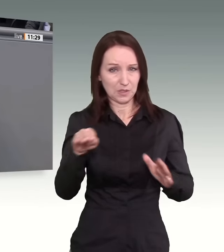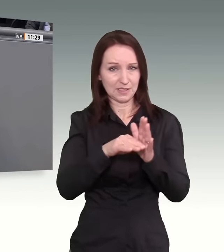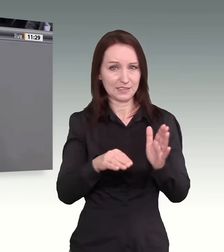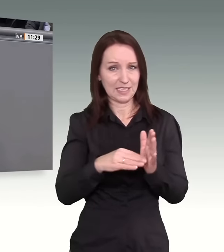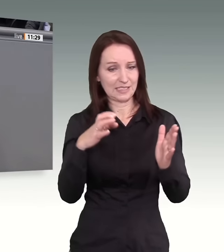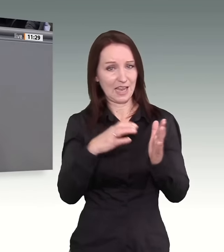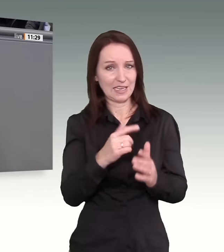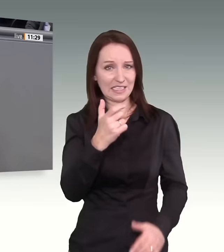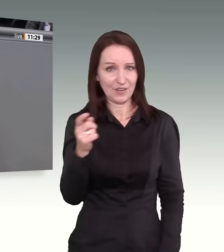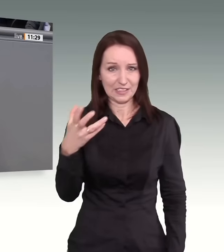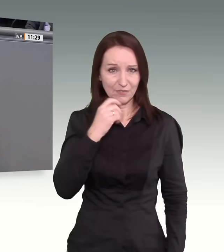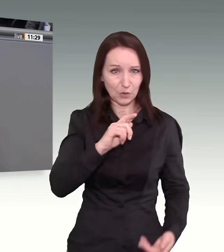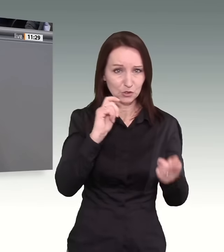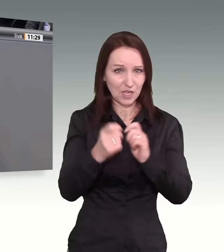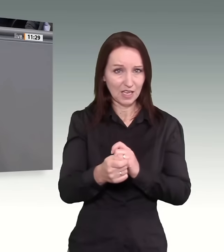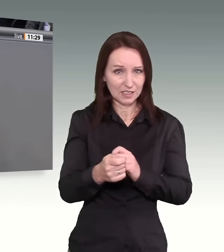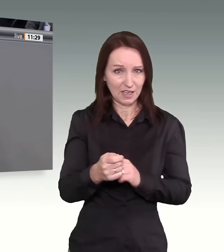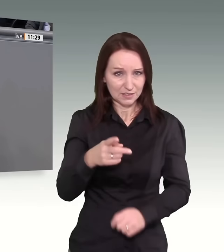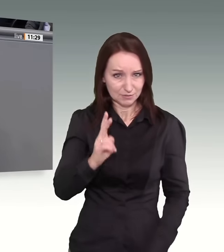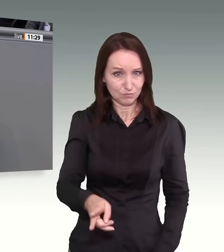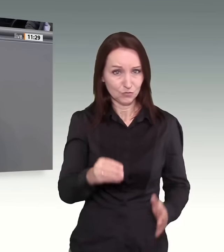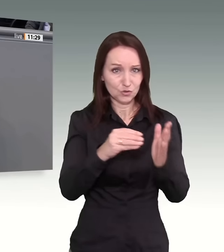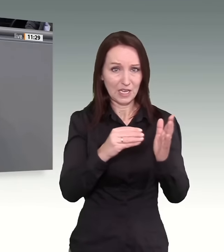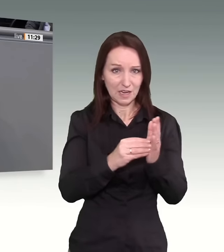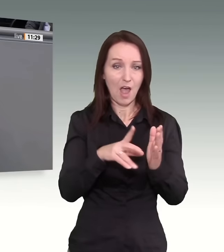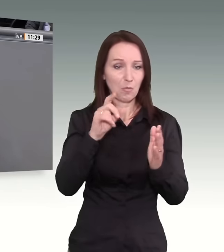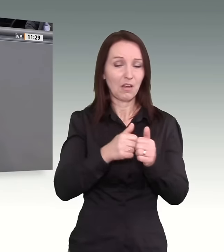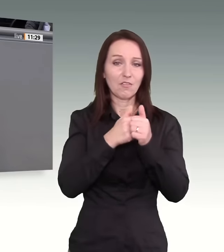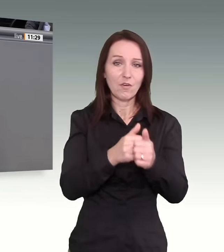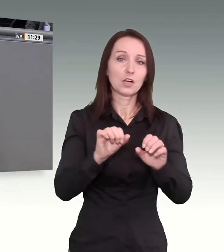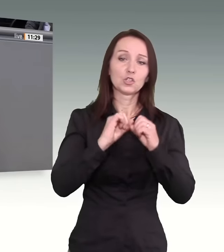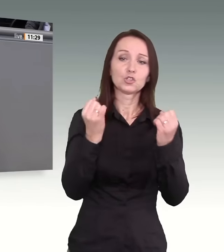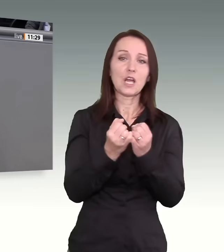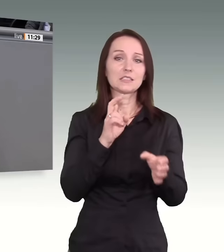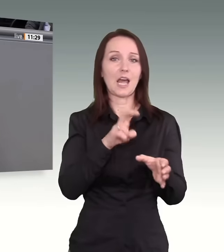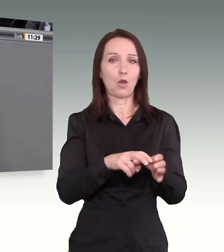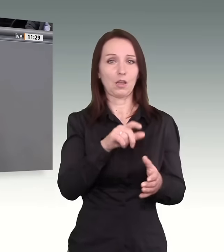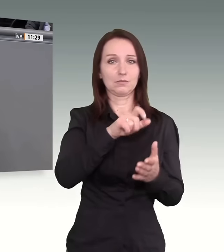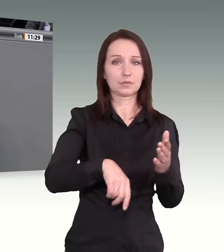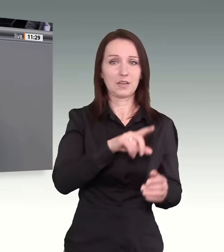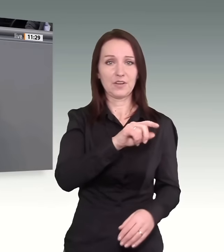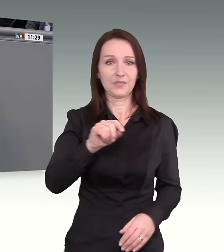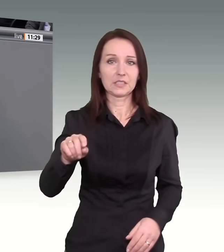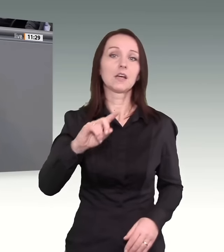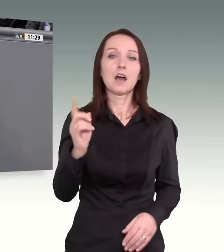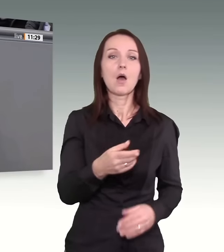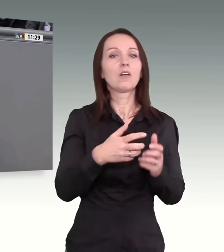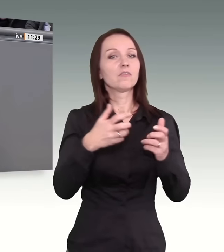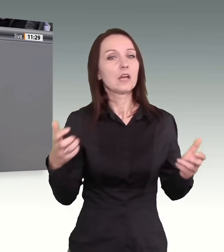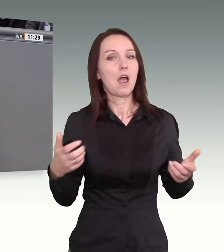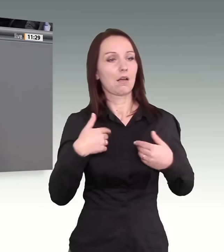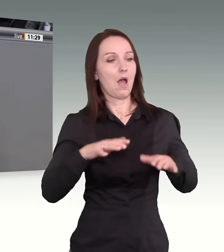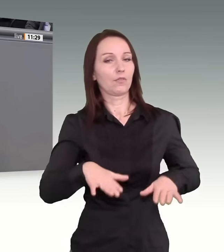bezogen danach, welche Staatsangehörigkeit man hat, welche Dauer, welche Rechtmäßigkeit des Aufenthalts und wie das